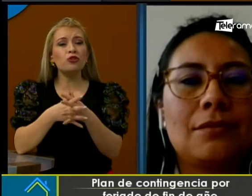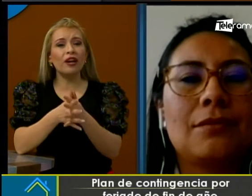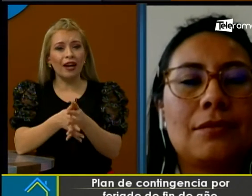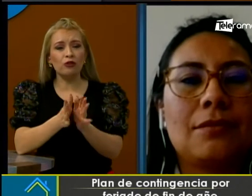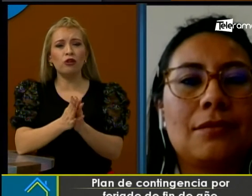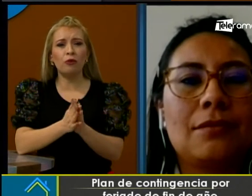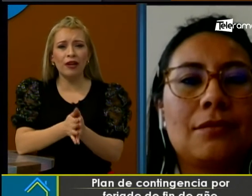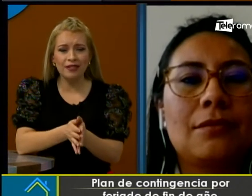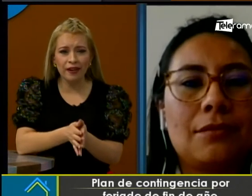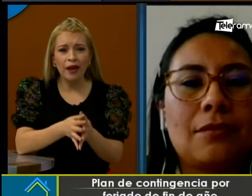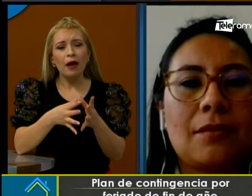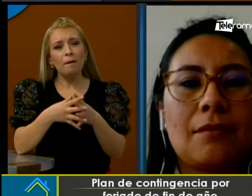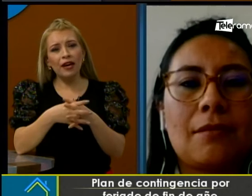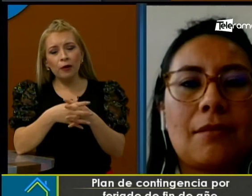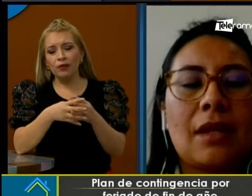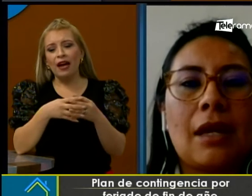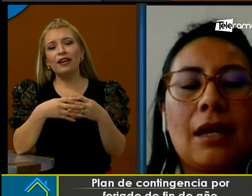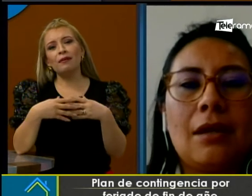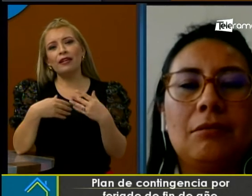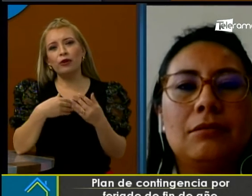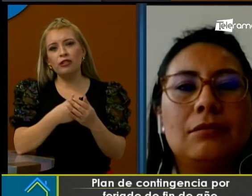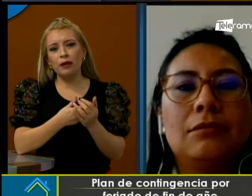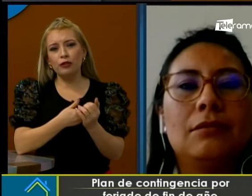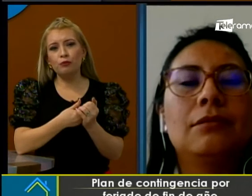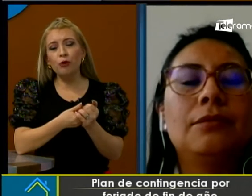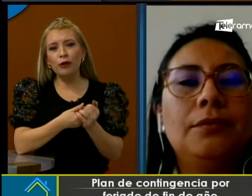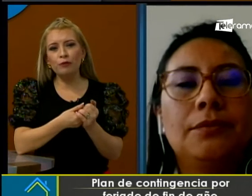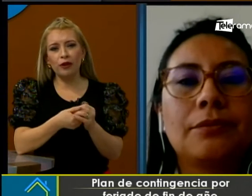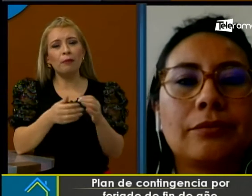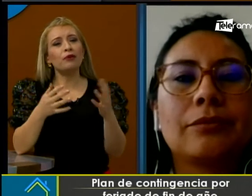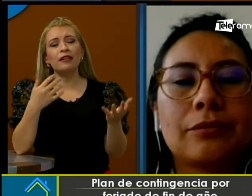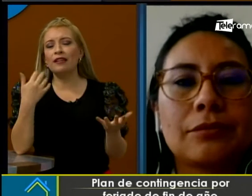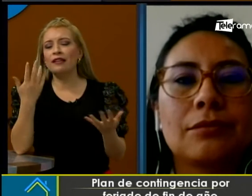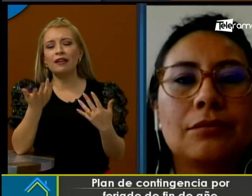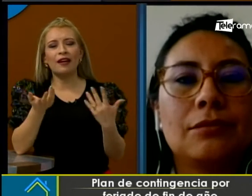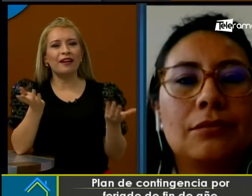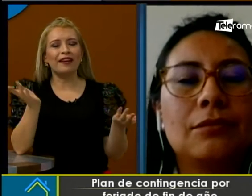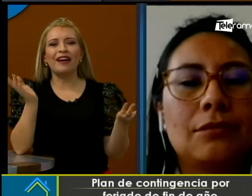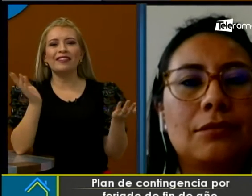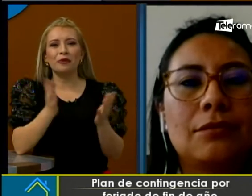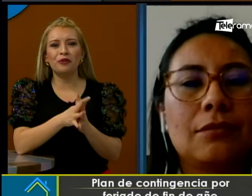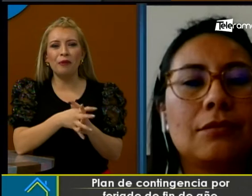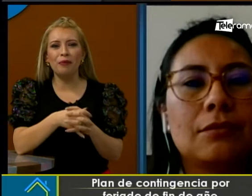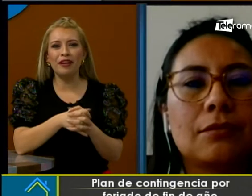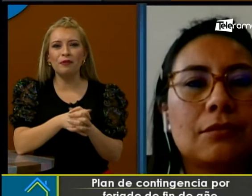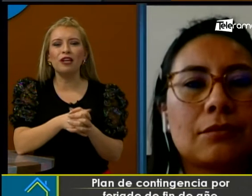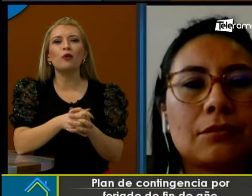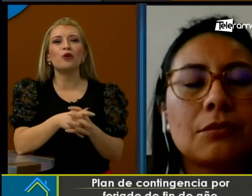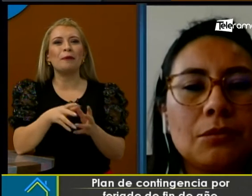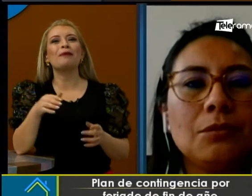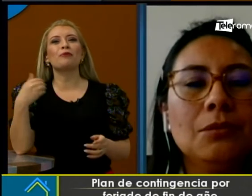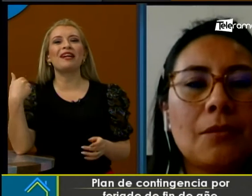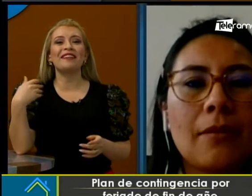el círculo cercano. Sí lo pueden hacer, pero hay que evitar los espacios públicos. Por ejemplo, Tatiana, hace algún tiempo veíamos